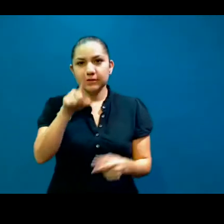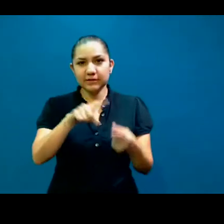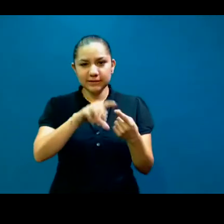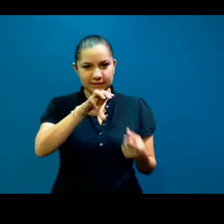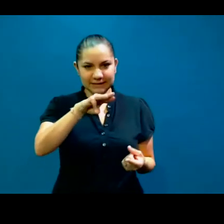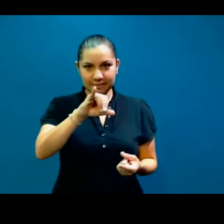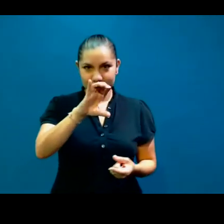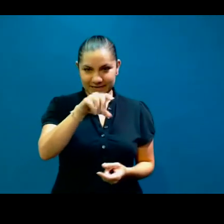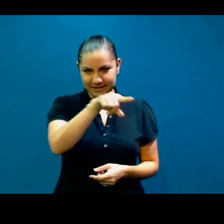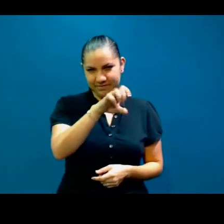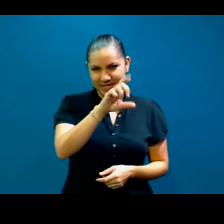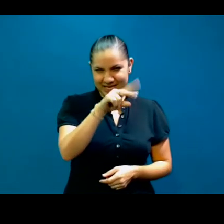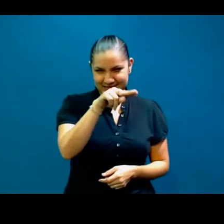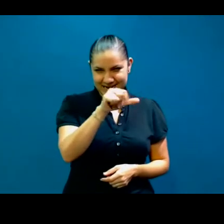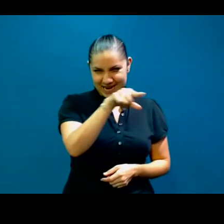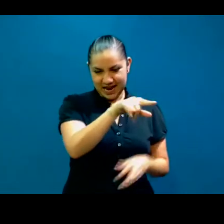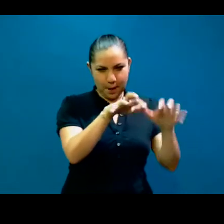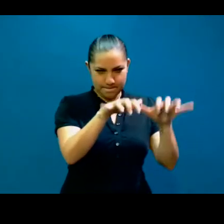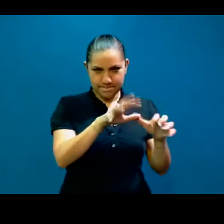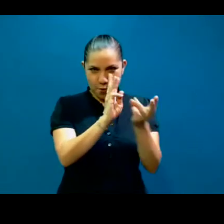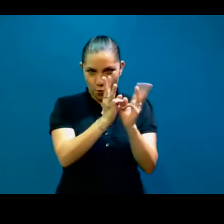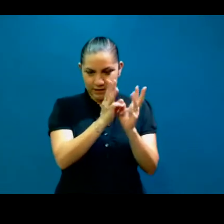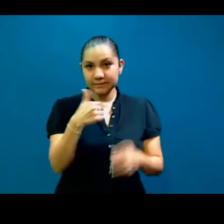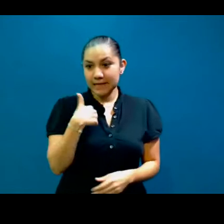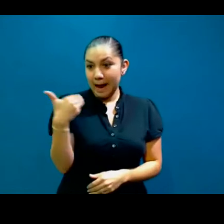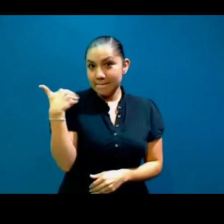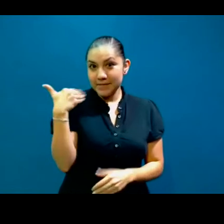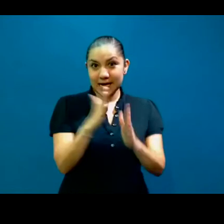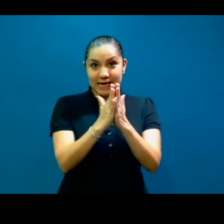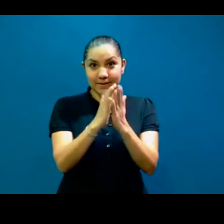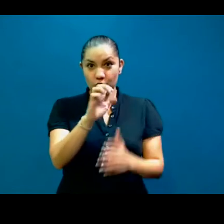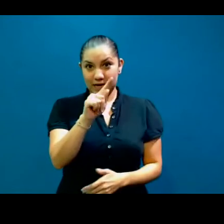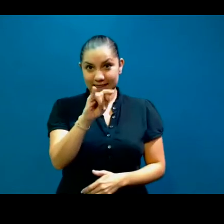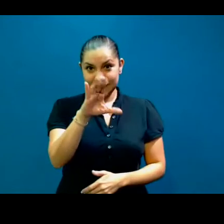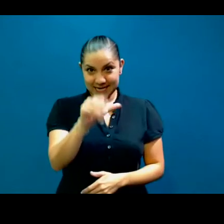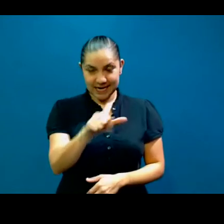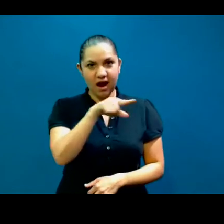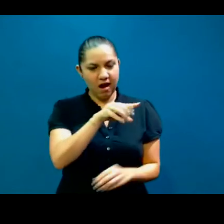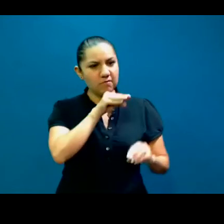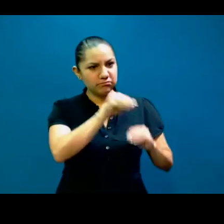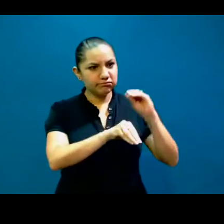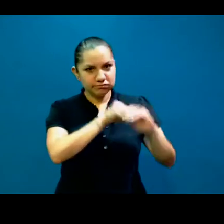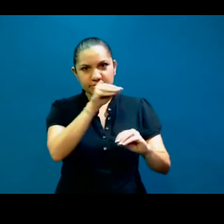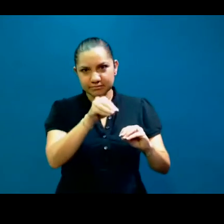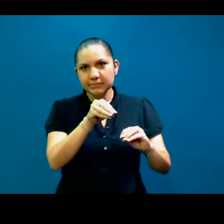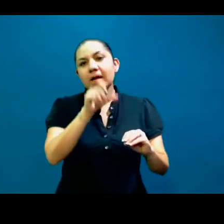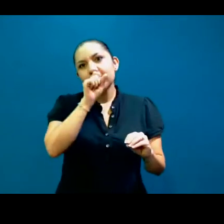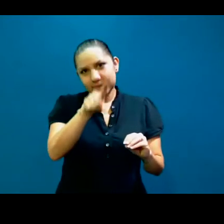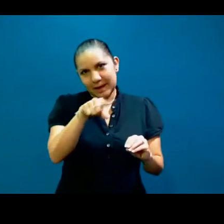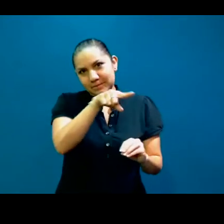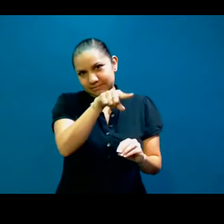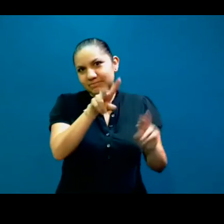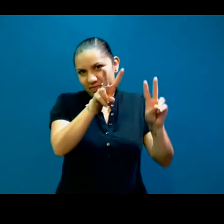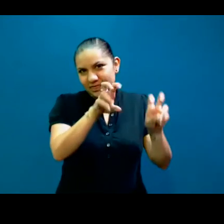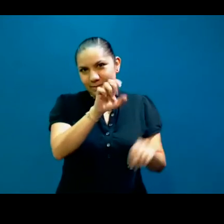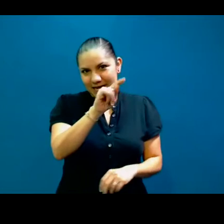mandó un whats diciendo, oye, acabamos de hacer un libro de ética, tema que aparte tocaron ya las asociaciones el día de hoy. Hagamos